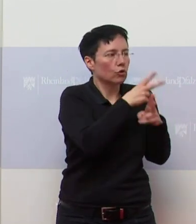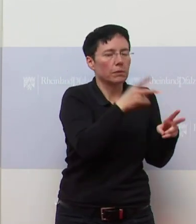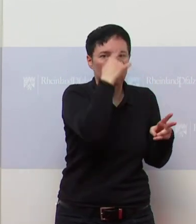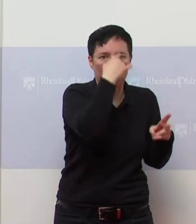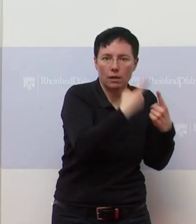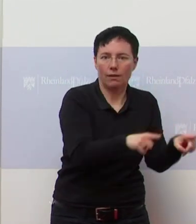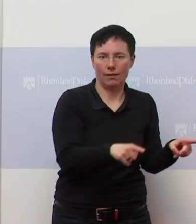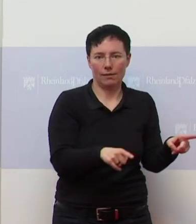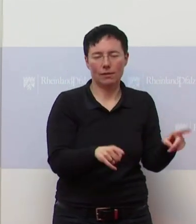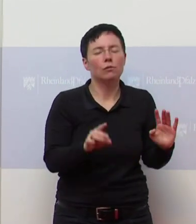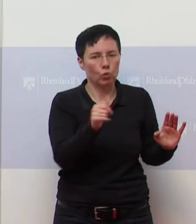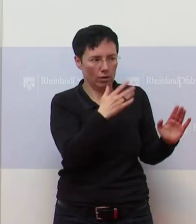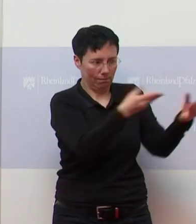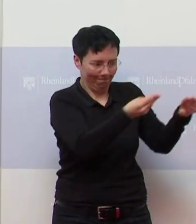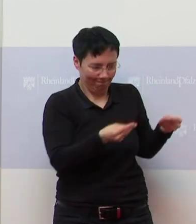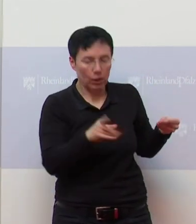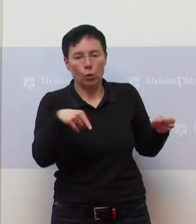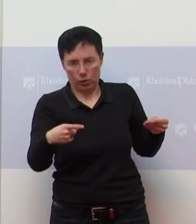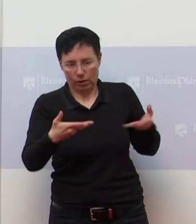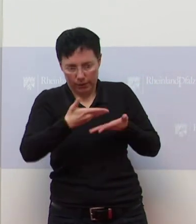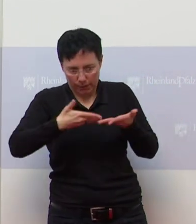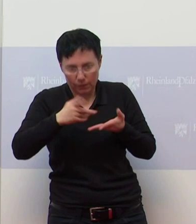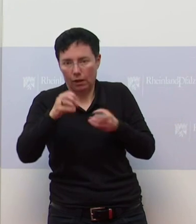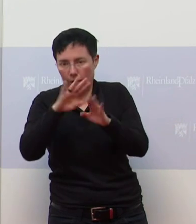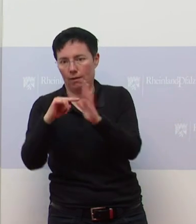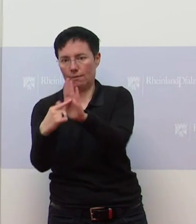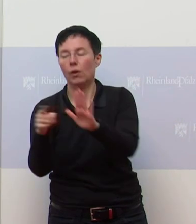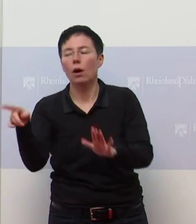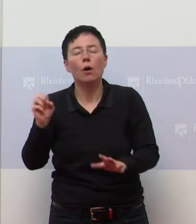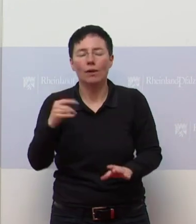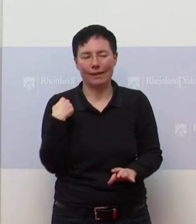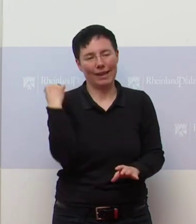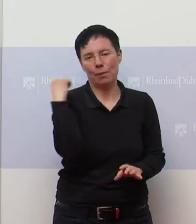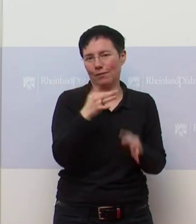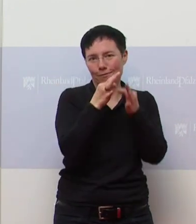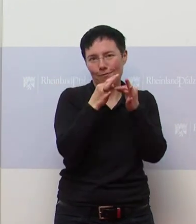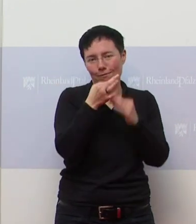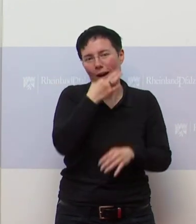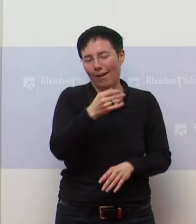kommunizieren. Dann weiß es dann auch jeder. Okay, sorry, ich hatte die Frage. kein Problem.